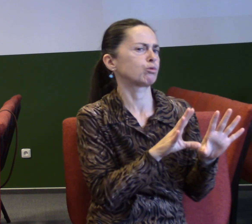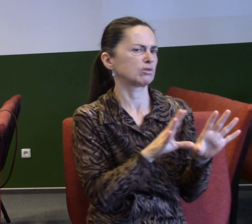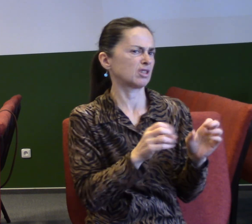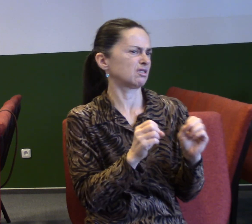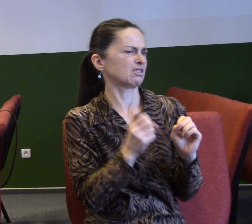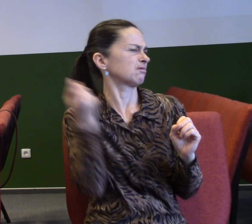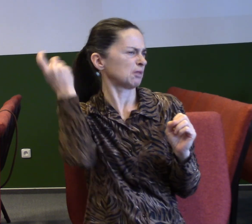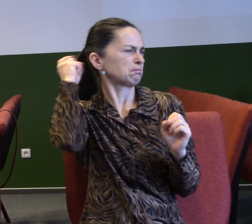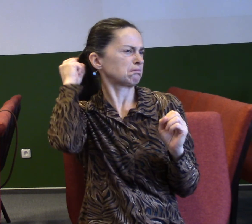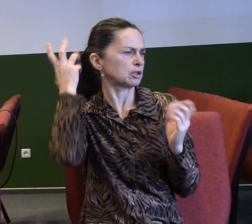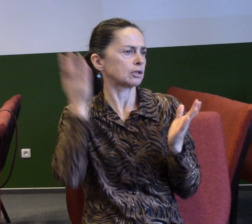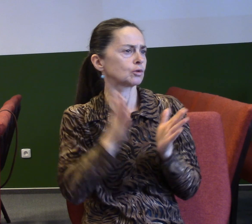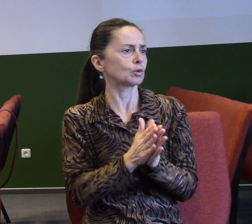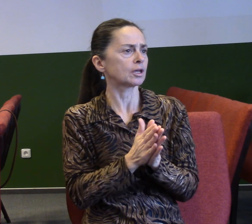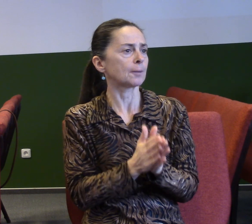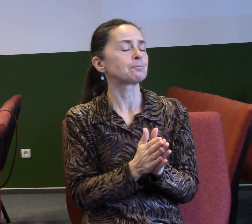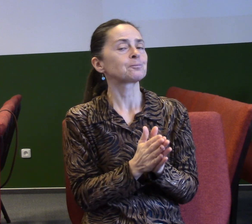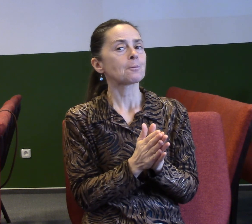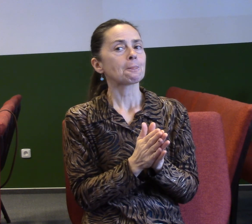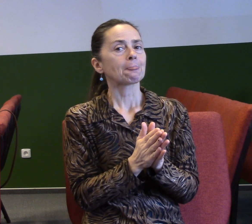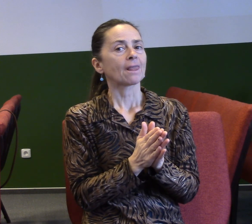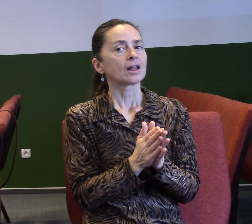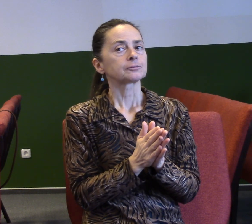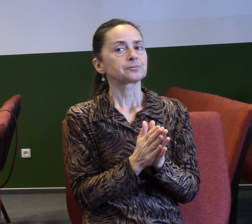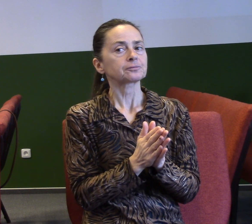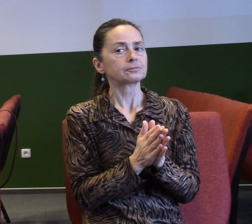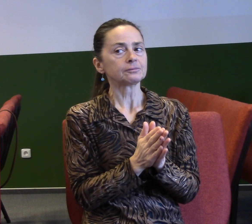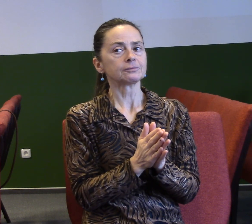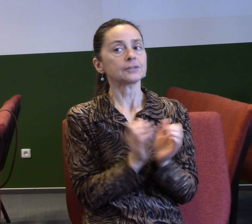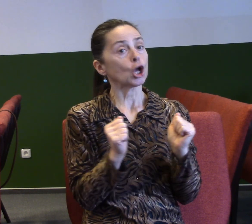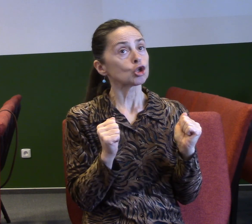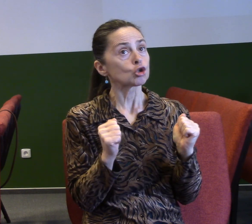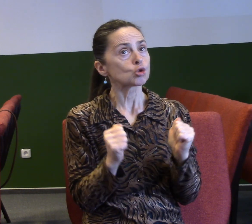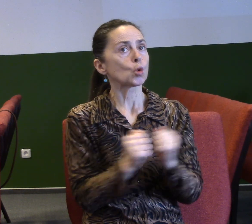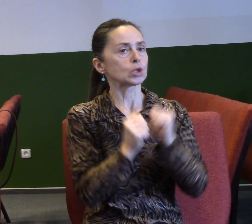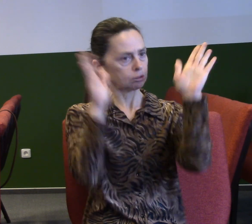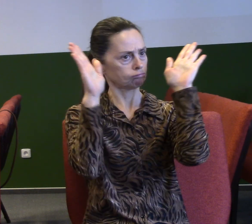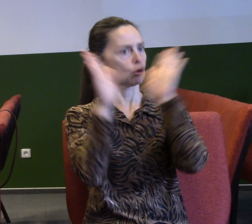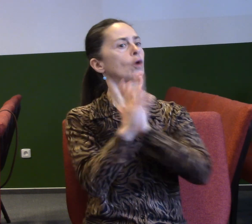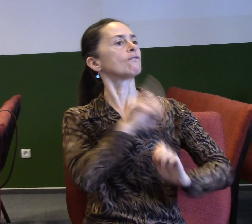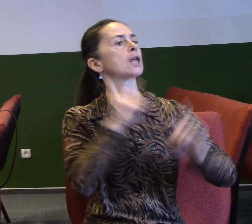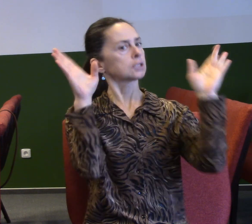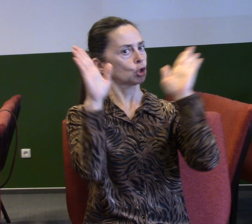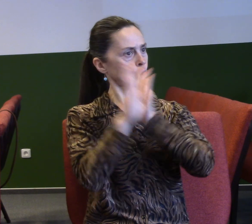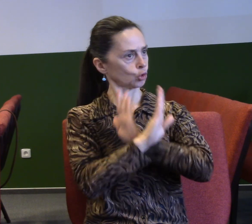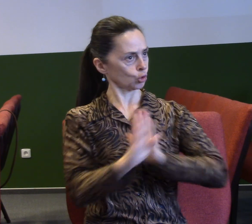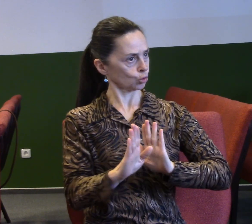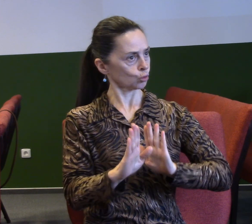A zkusme udělat to rozhodnutí, že začneme společně věřit, že Bůh mění člověka zkazepoká. Měli jsme tu